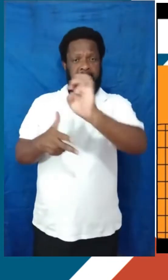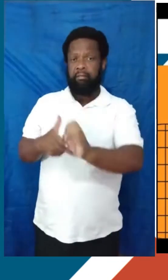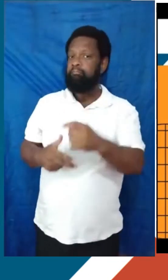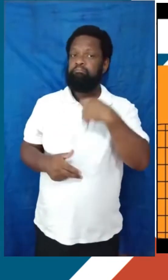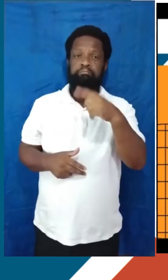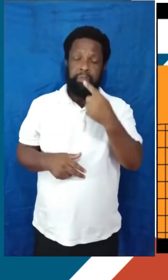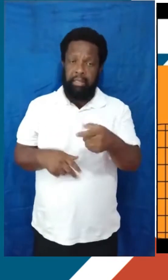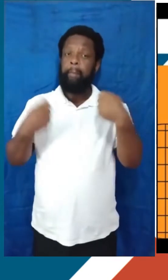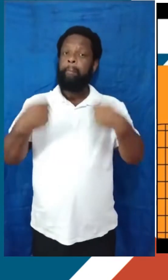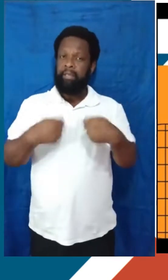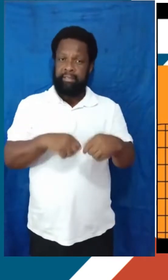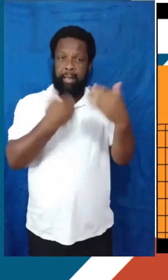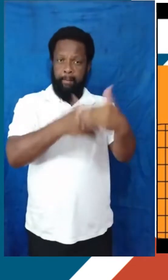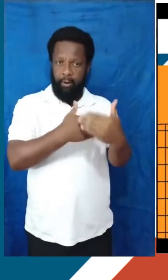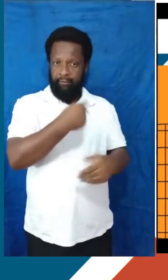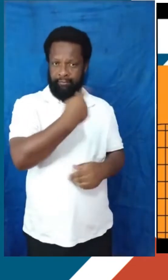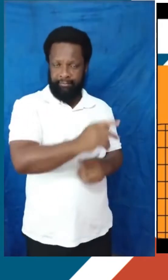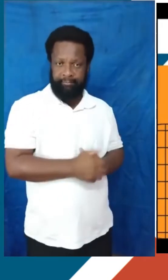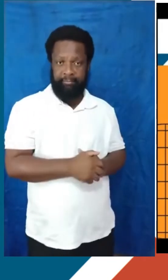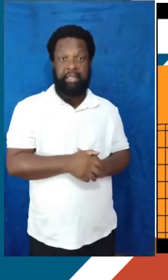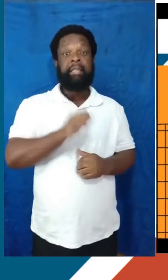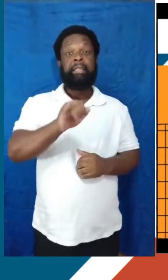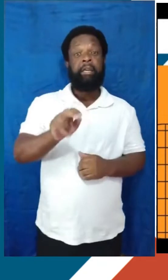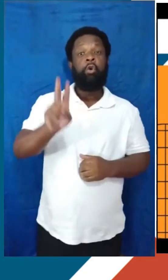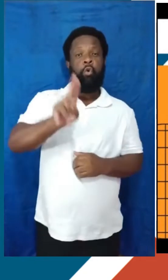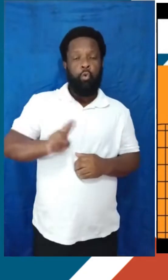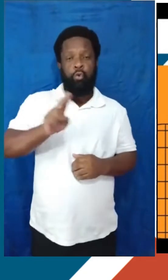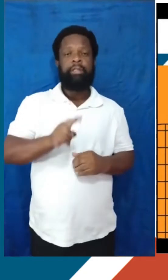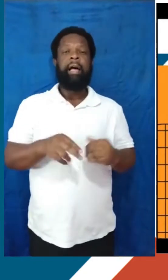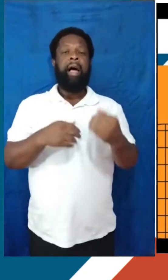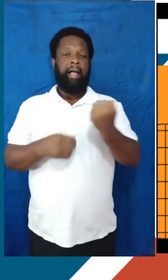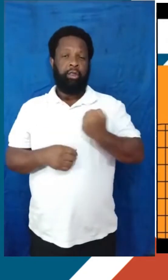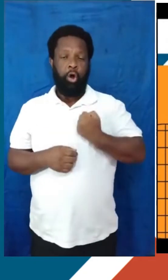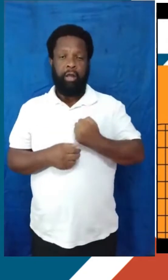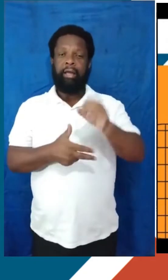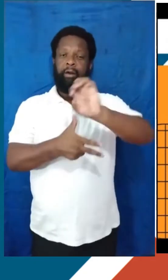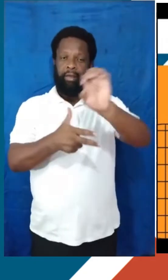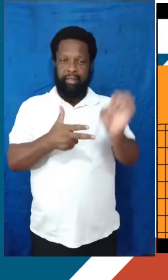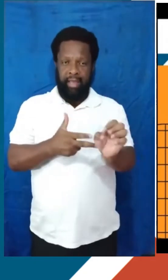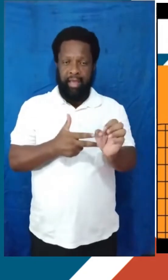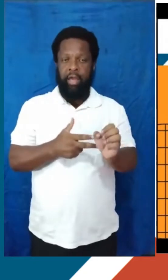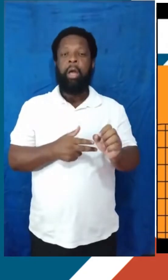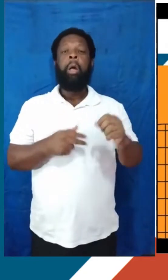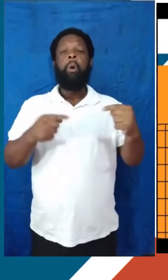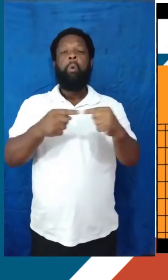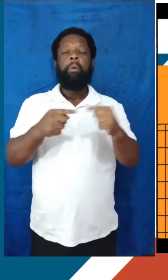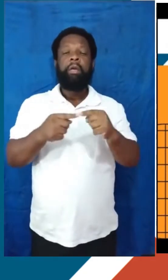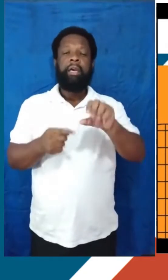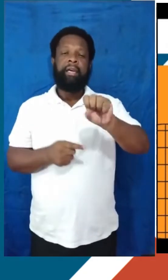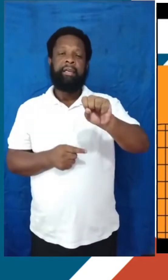dessa universidade. Se ela utiliza a prova do Enem através do SISU, então você pode fazer a prova do Enem e utilizar quando você for